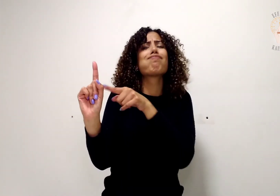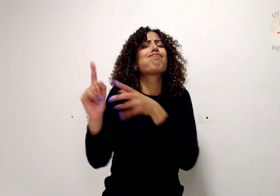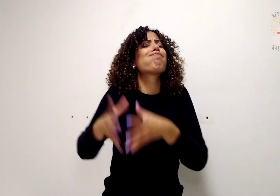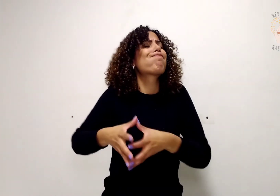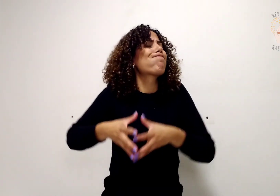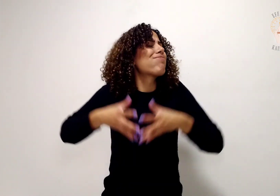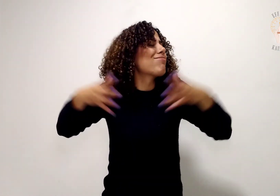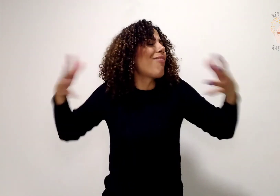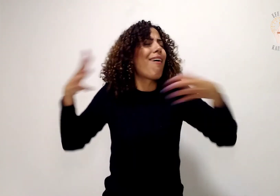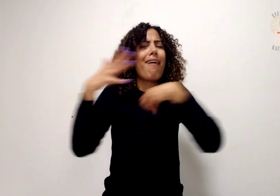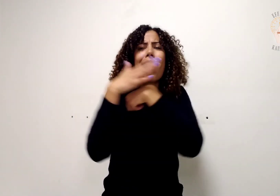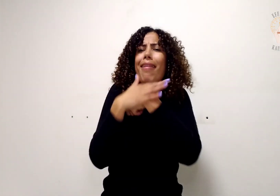para ti.